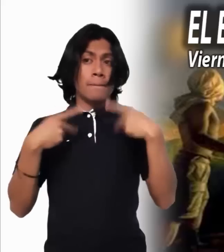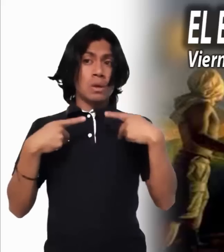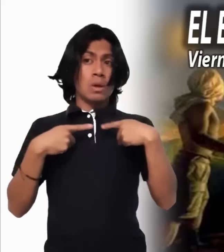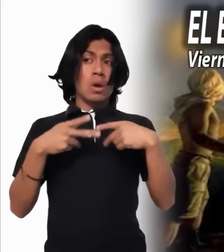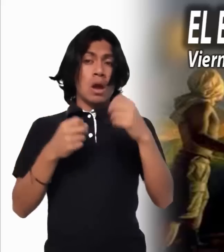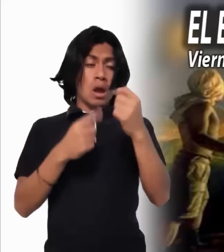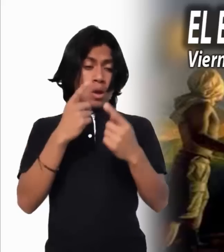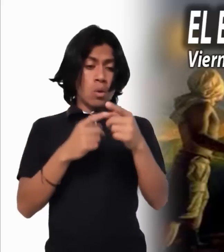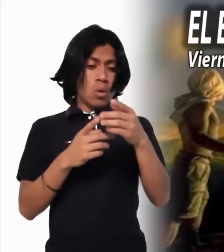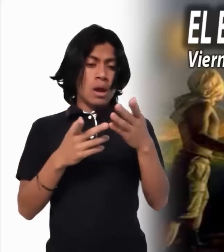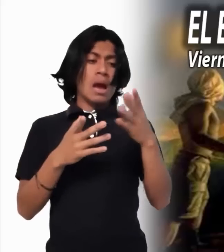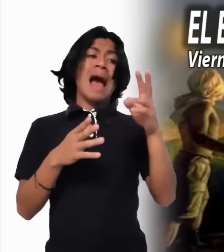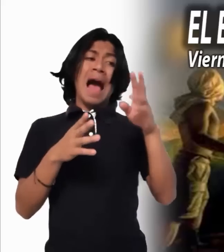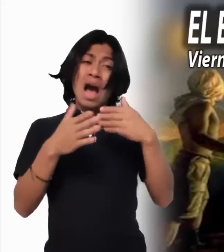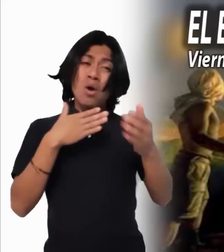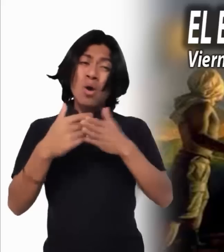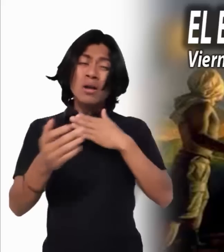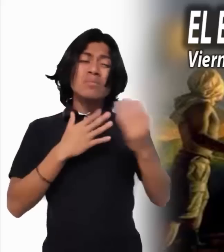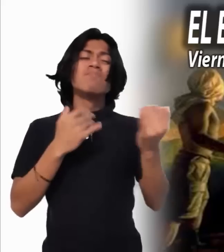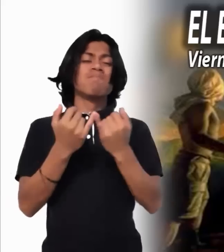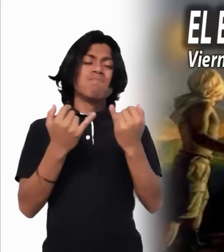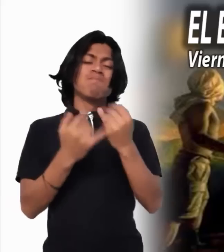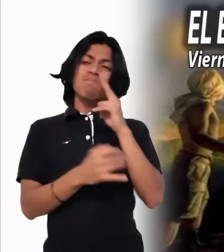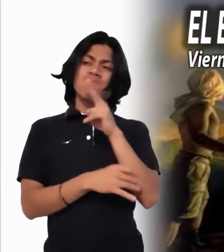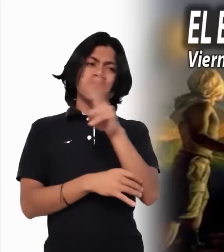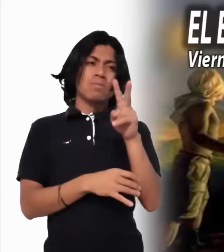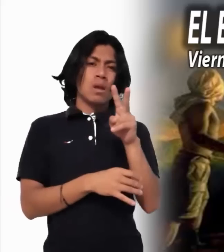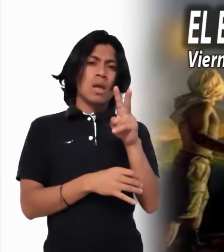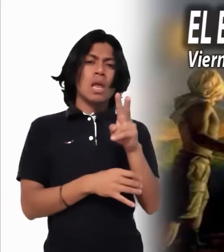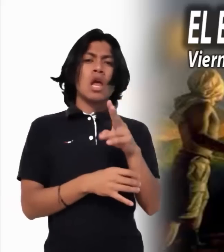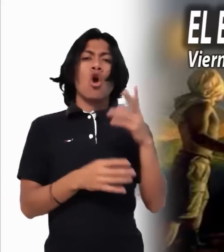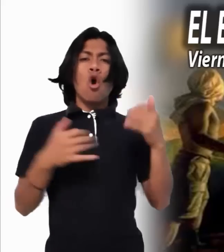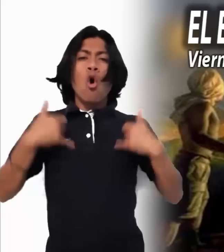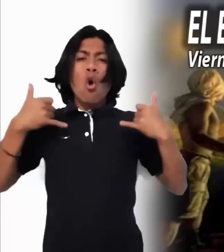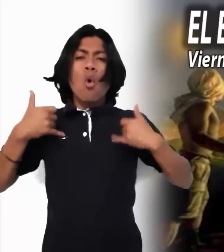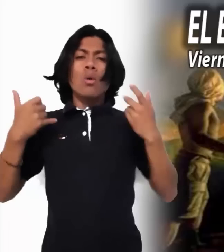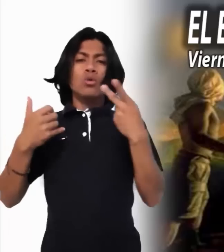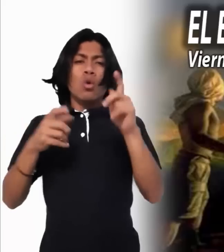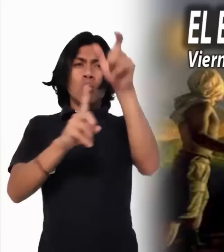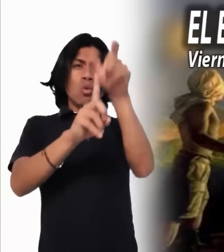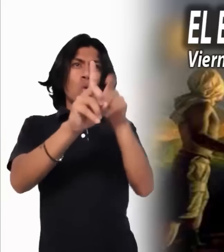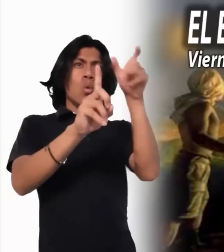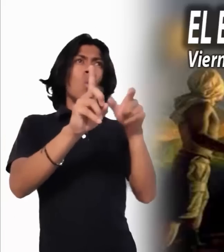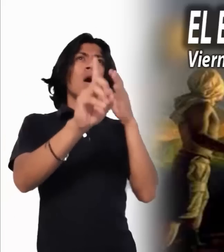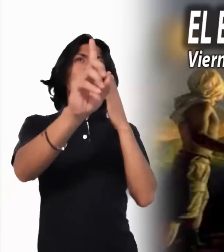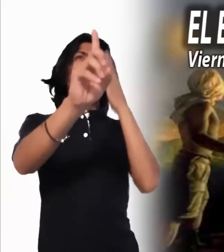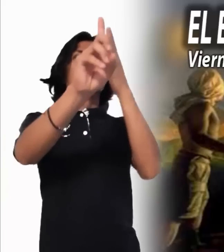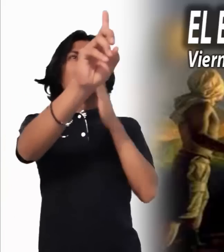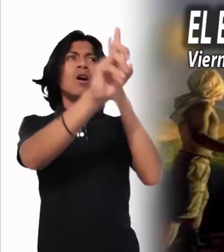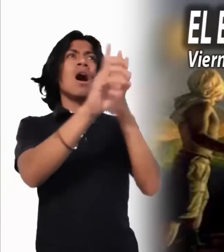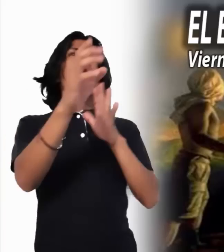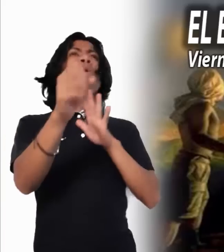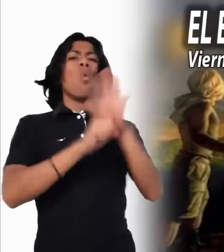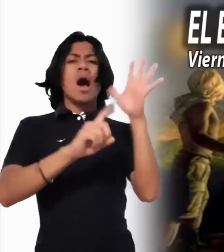¿De dónde toman los jóvenes sus modelos? ¿Cuáles son las aspiraciones? Preguntas y reflexiones